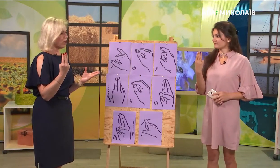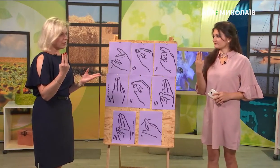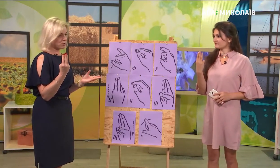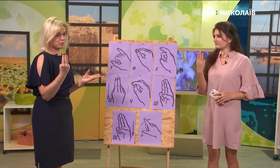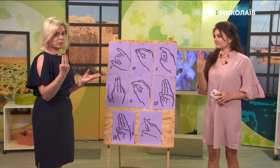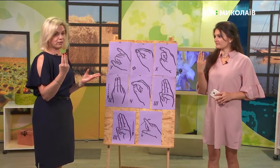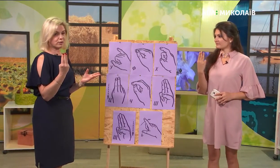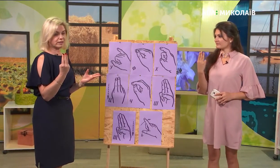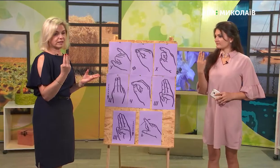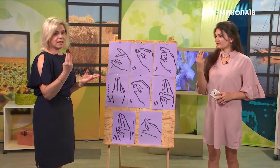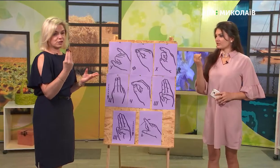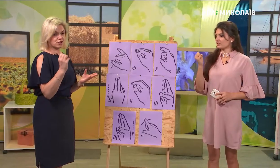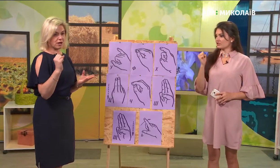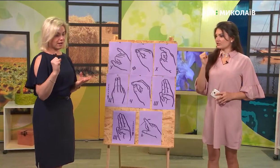«а» можемо виконати «ша».